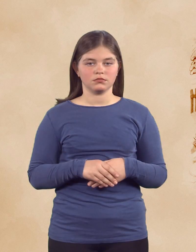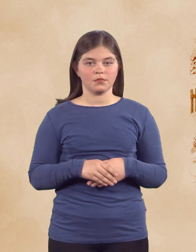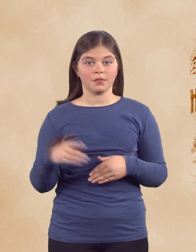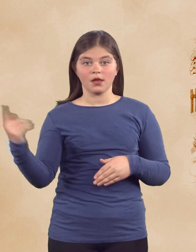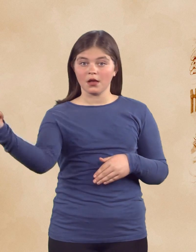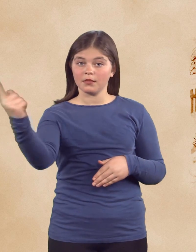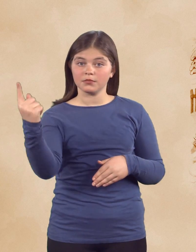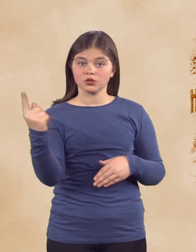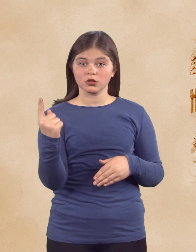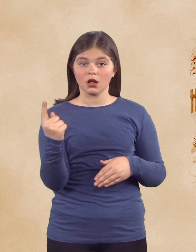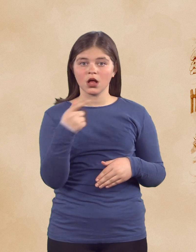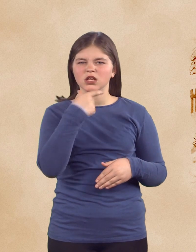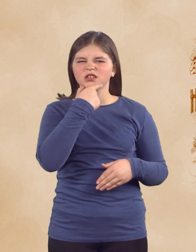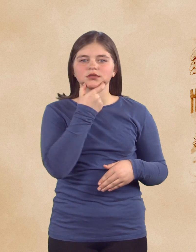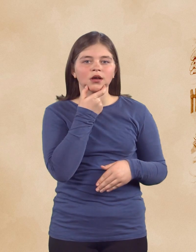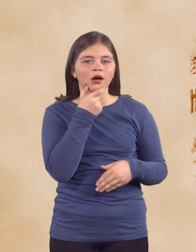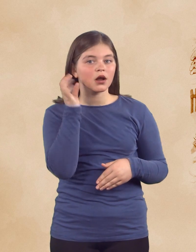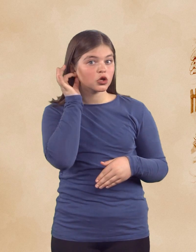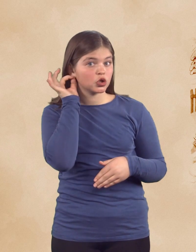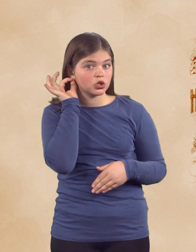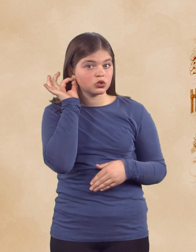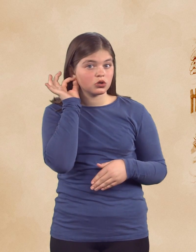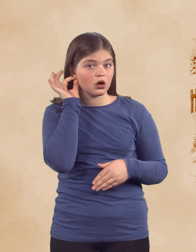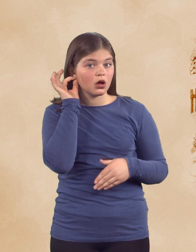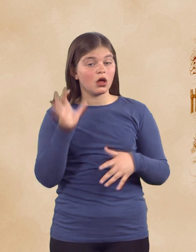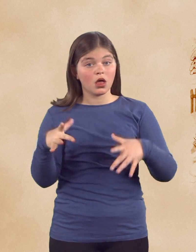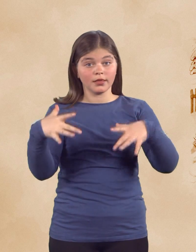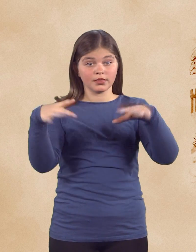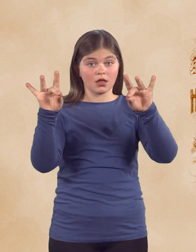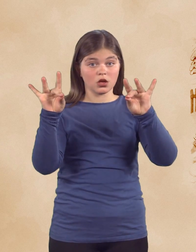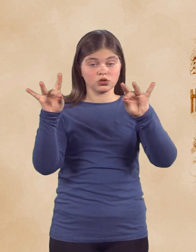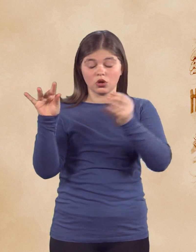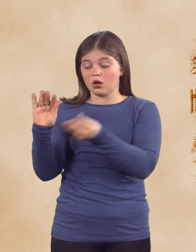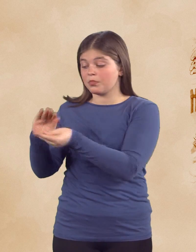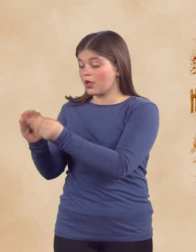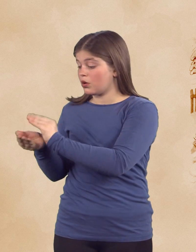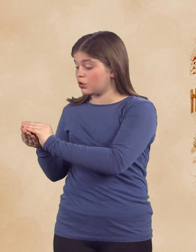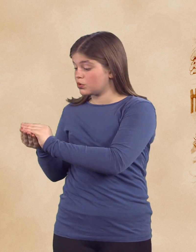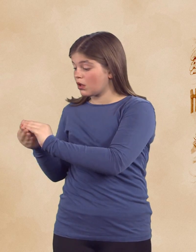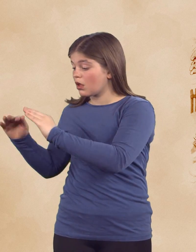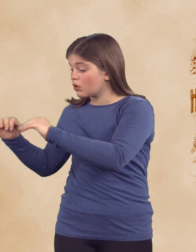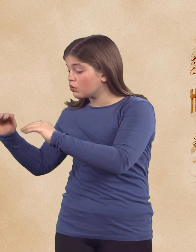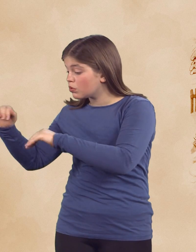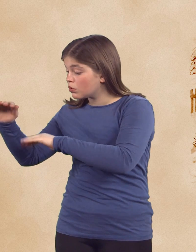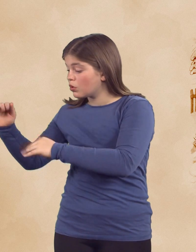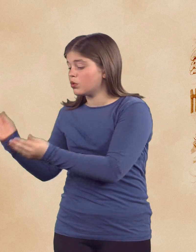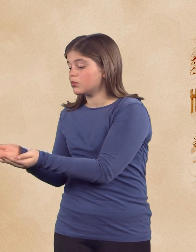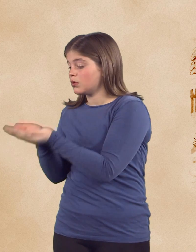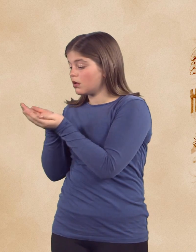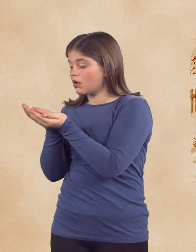Na srečo je prišla mimo stara ženička. Našla ga je v snegu in ga vzela seboj.